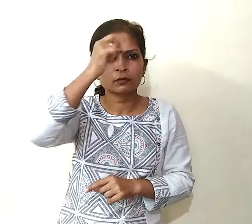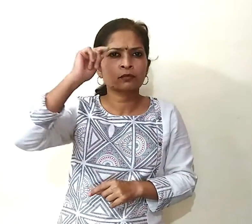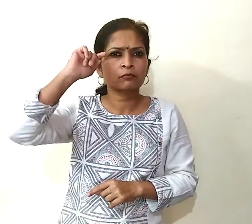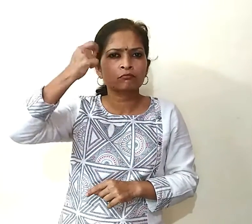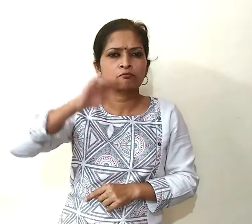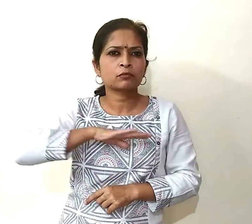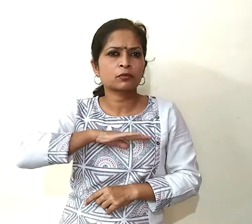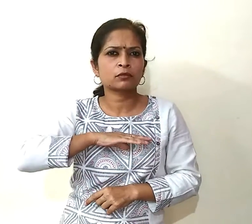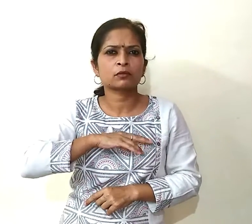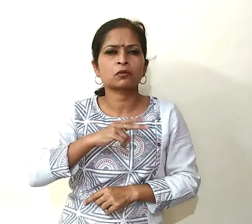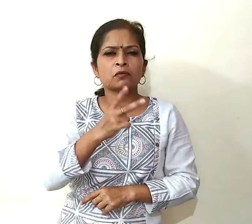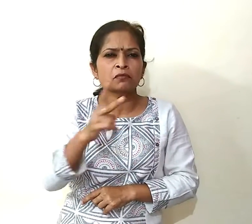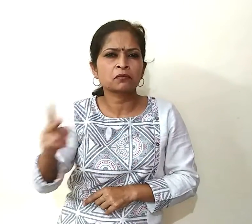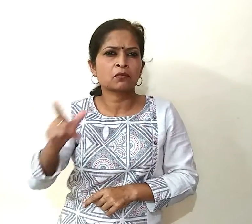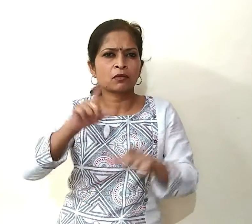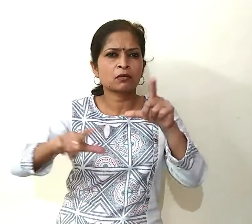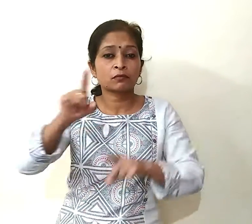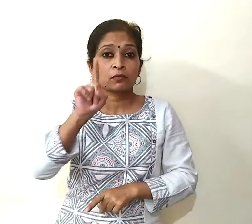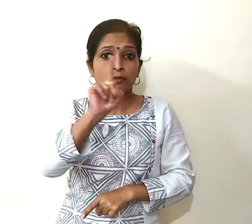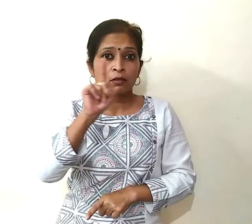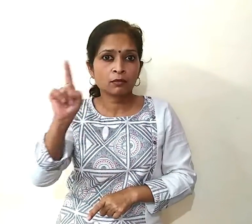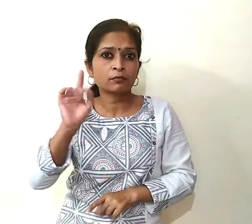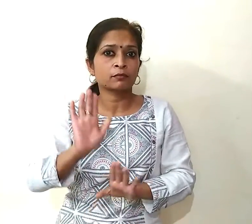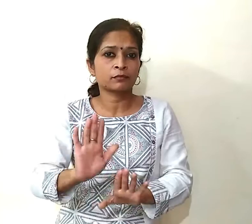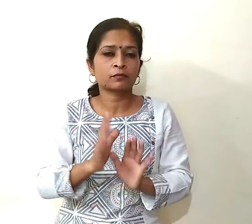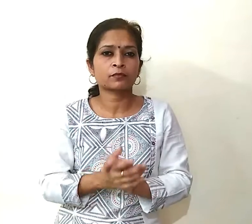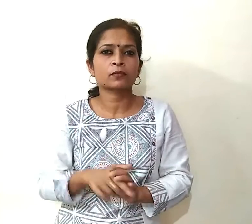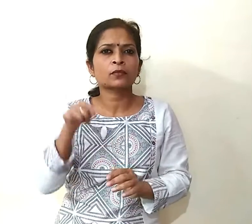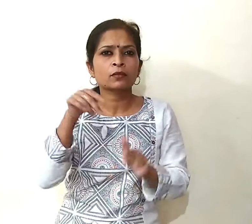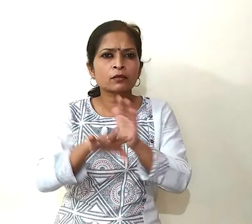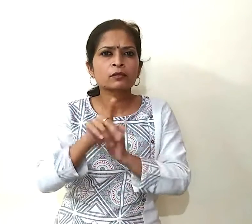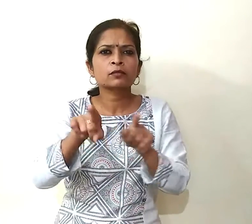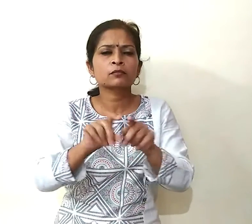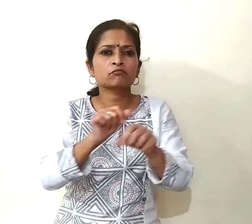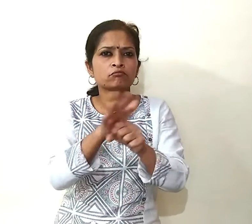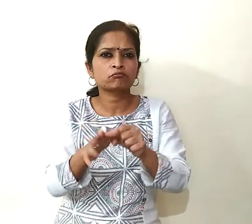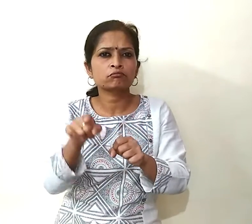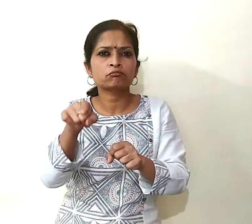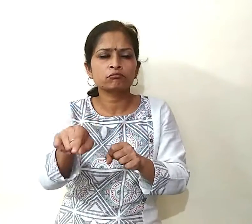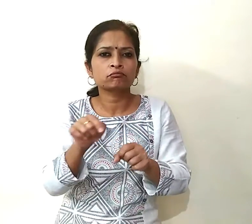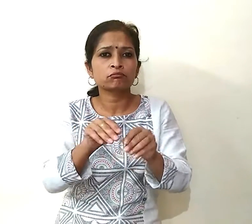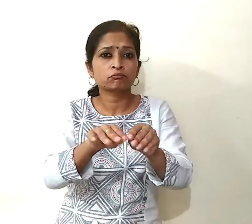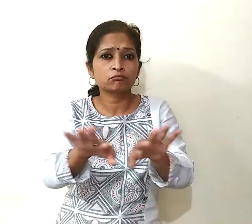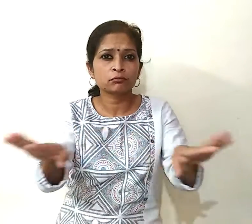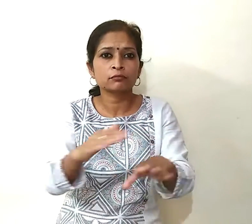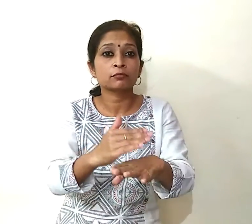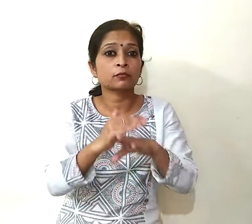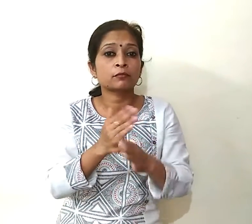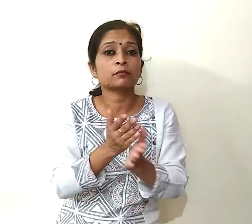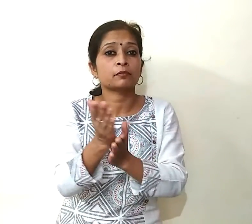अंग्रेजी, मराथी समीत 11 भाशाओं में उपलब्द हैं इसमें कोरोणा वाइरस के रोग थाम के तरीके बताए गए हैं